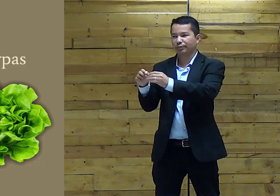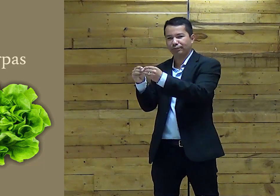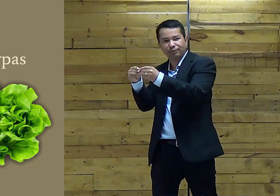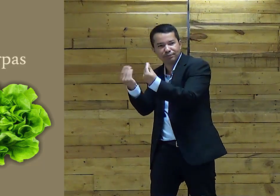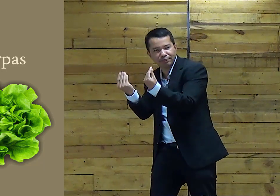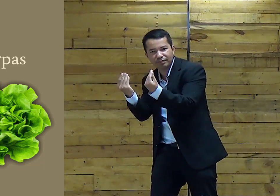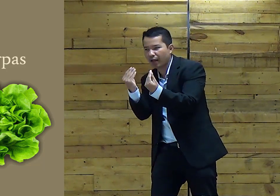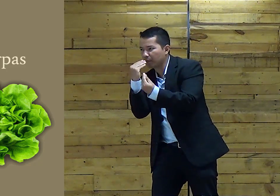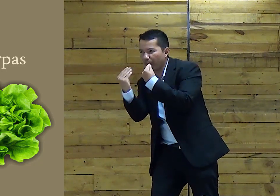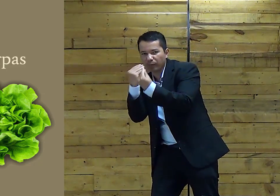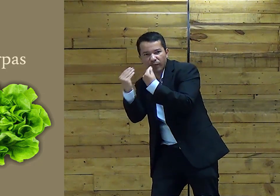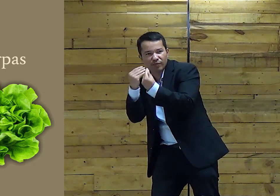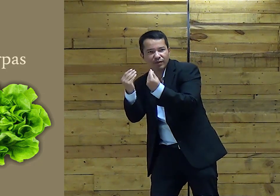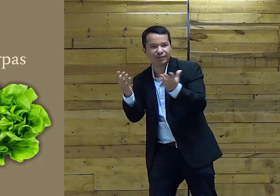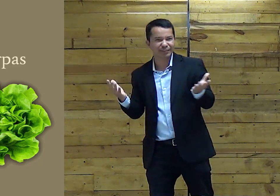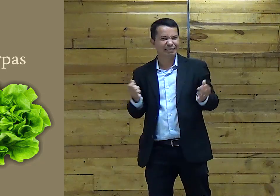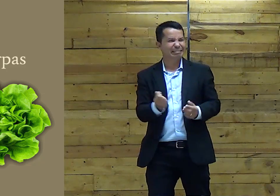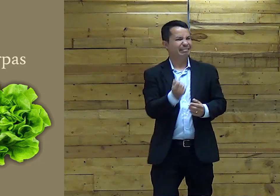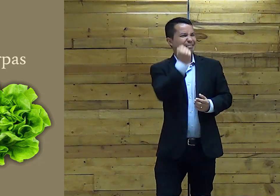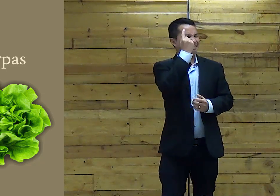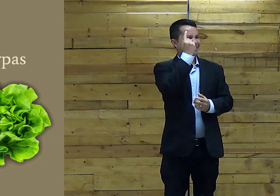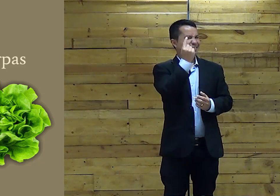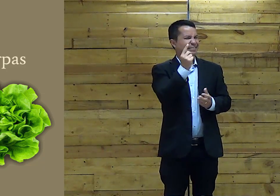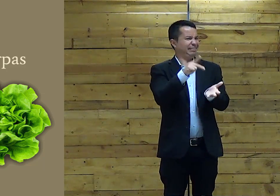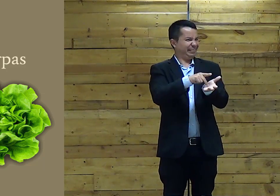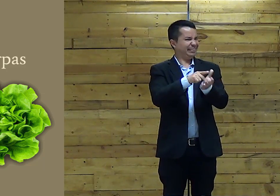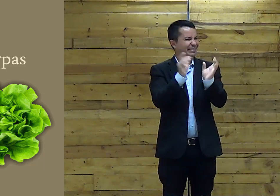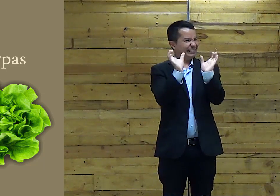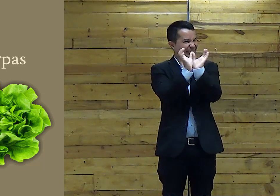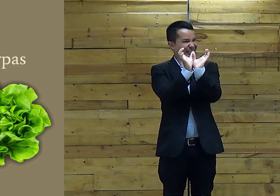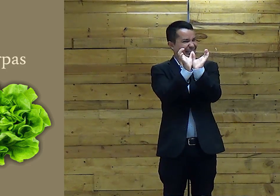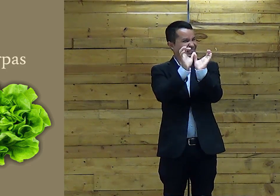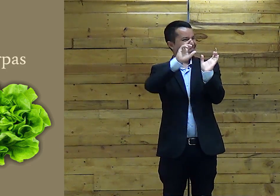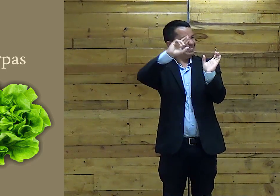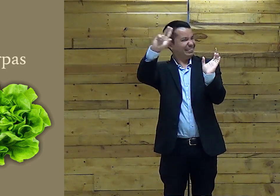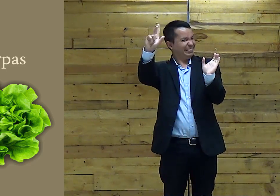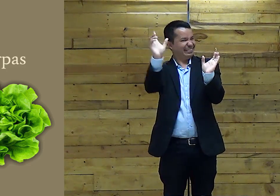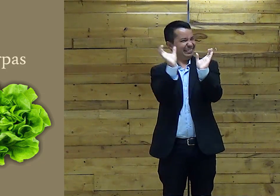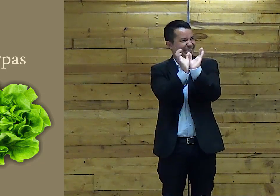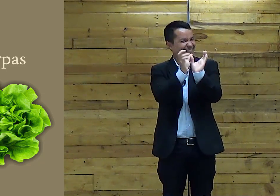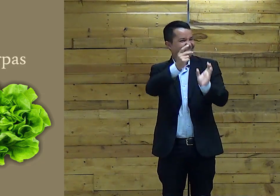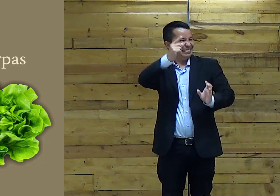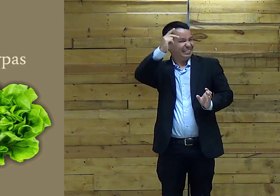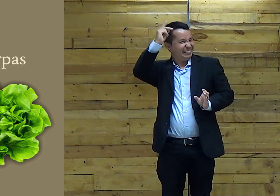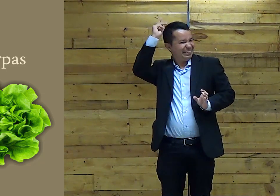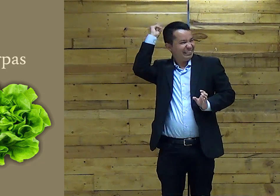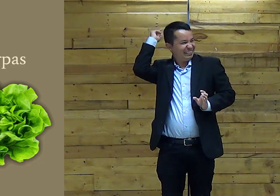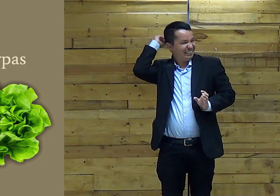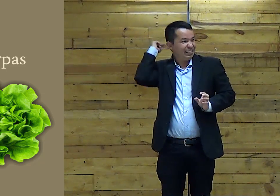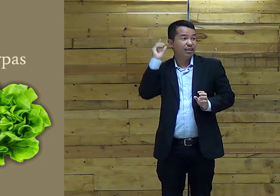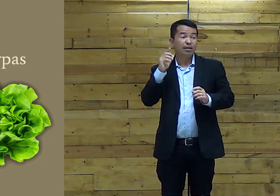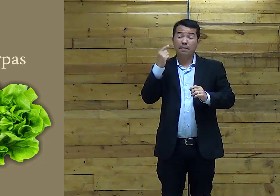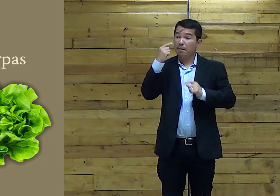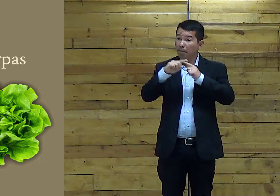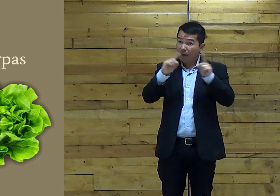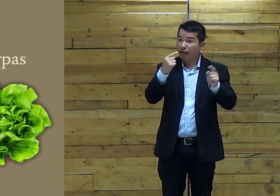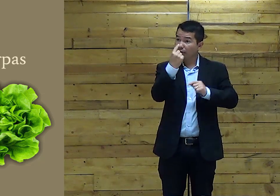hortaliça Então ele comia Aquilo com pão Uma ceia Diferente Que ceia